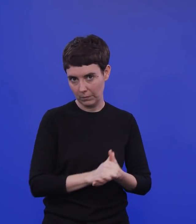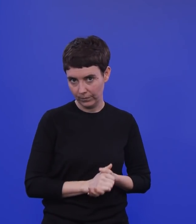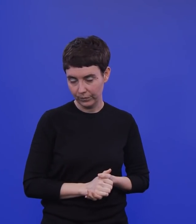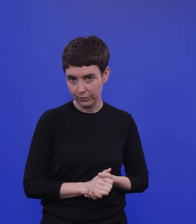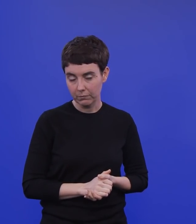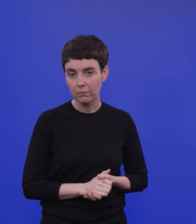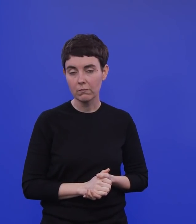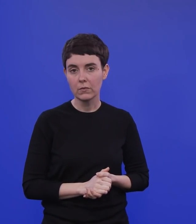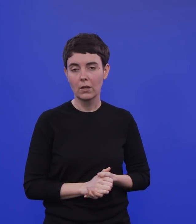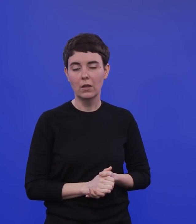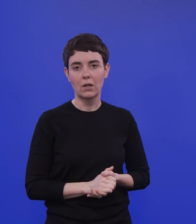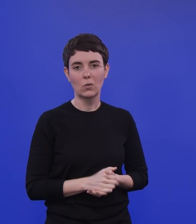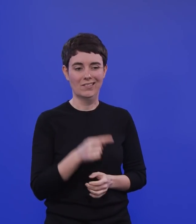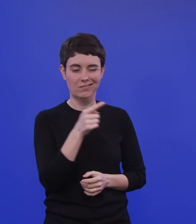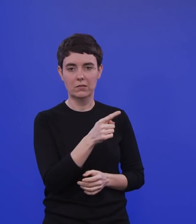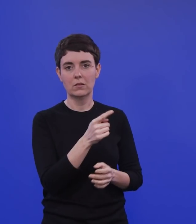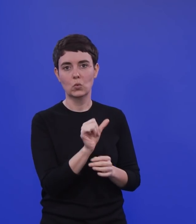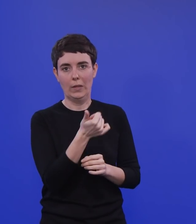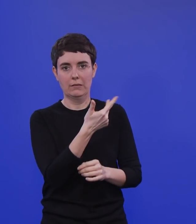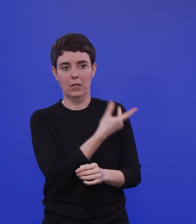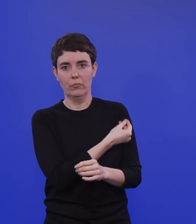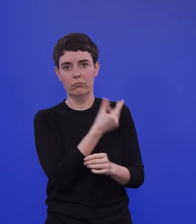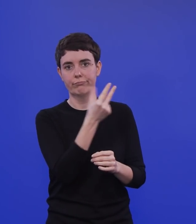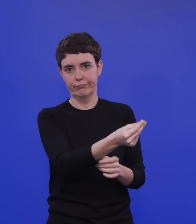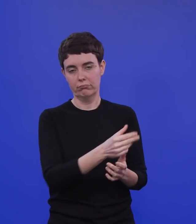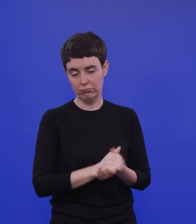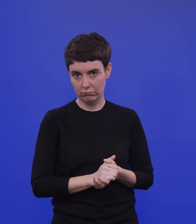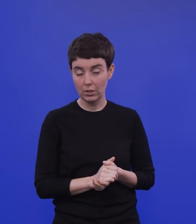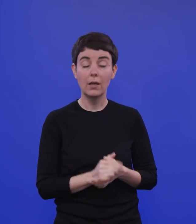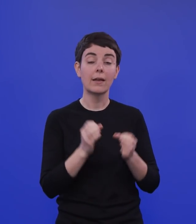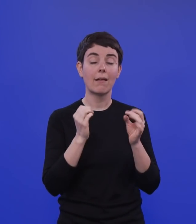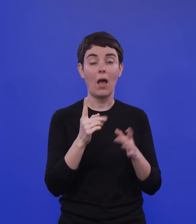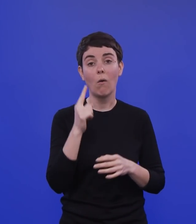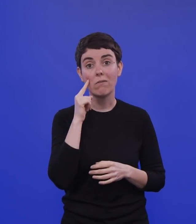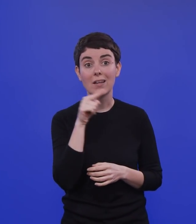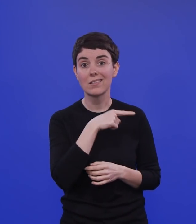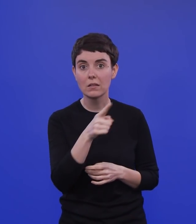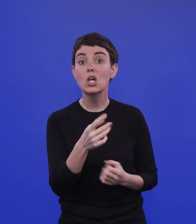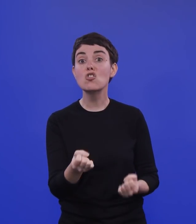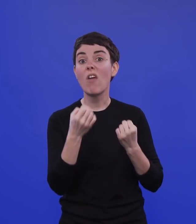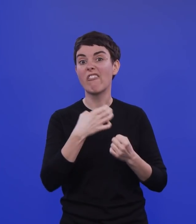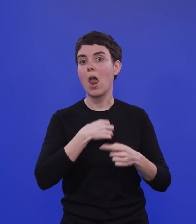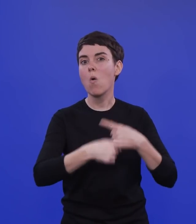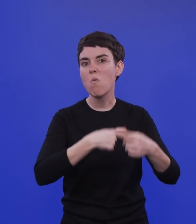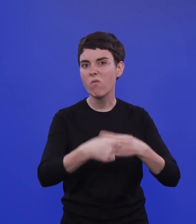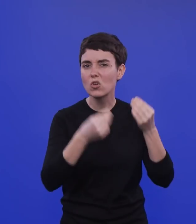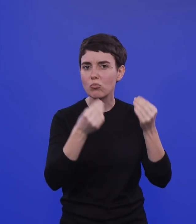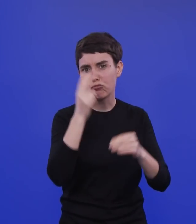ja, die man als erstes angeht. Auch in dem Wissen natürlich, dass dort ja auch gerade die hohe Krankheitsschwere liegt bei den